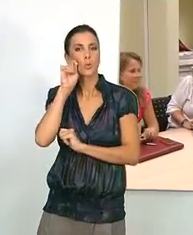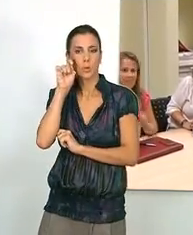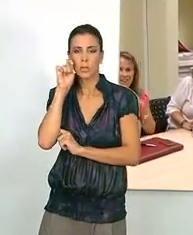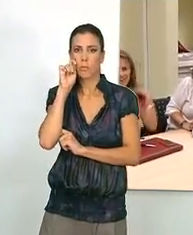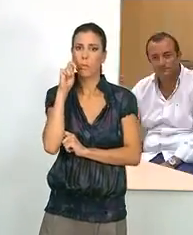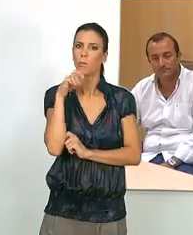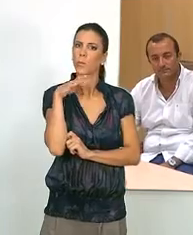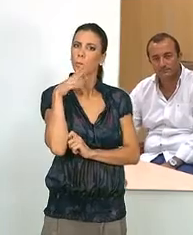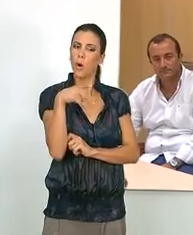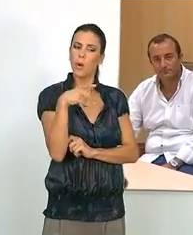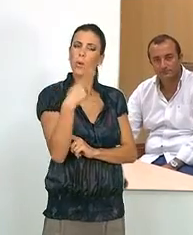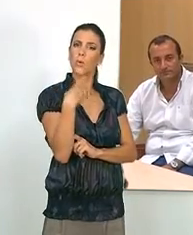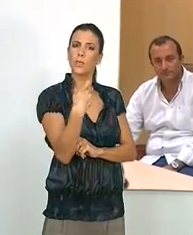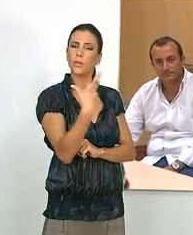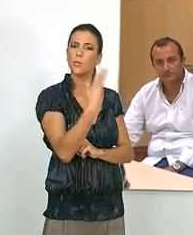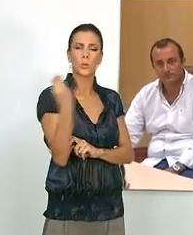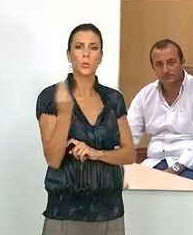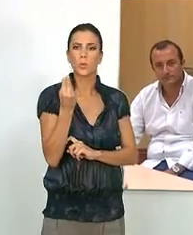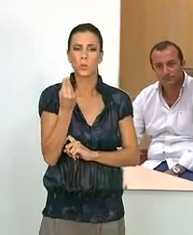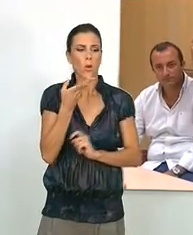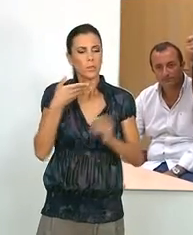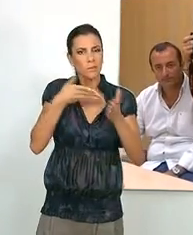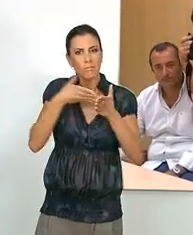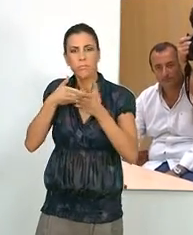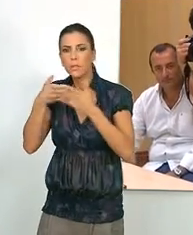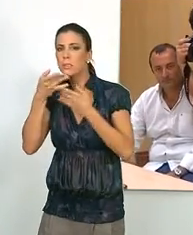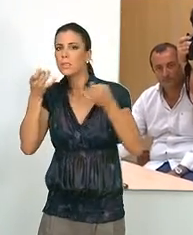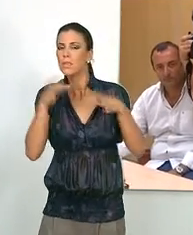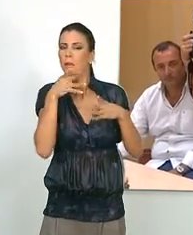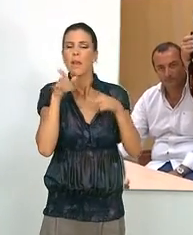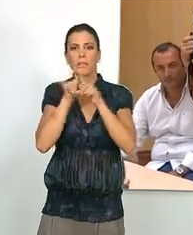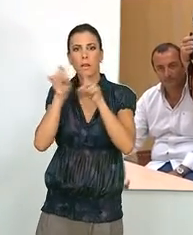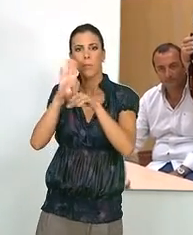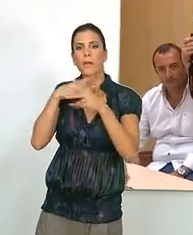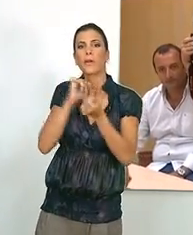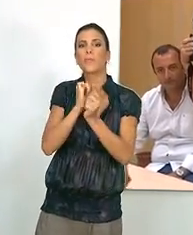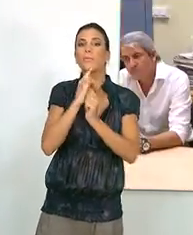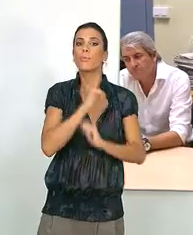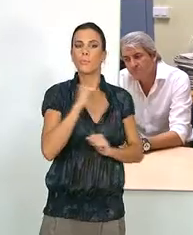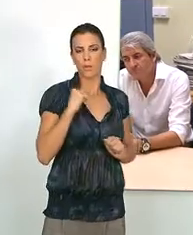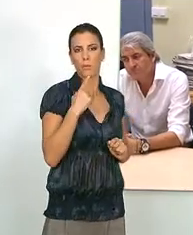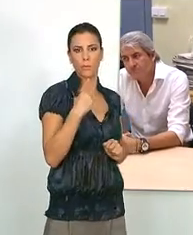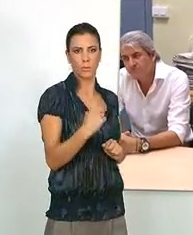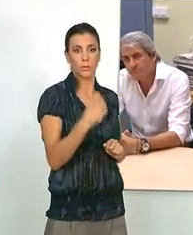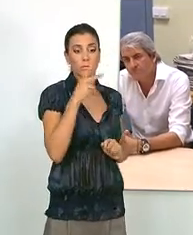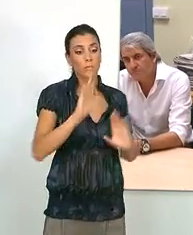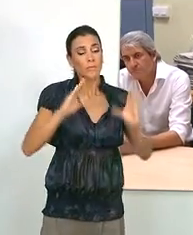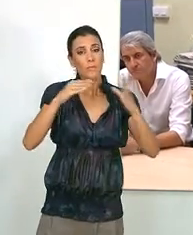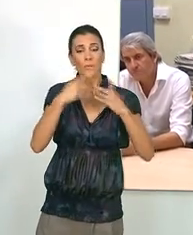ante las dificultades que reciben por parte de las entidades de crédito privadas. El colectivo de empresas